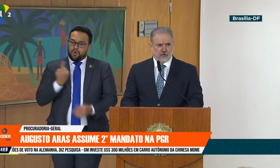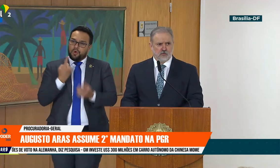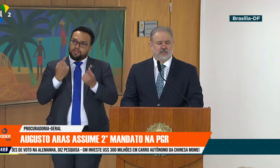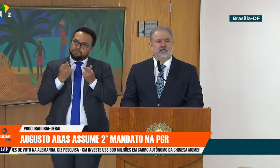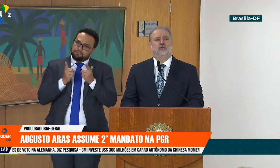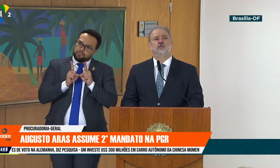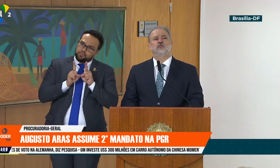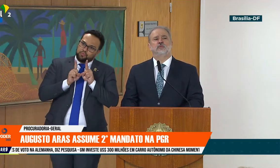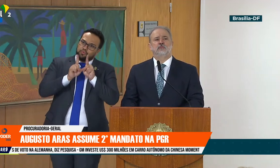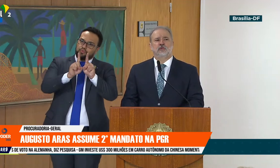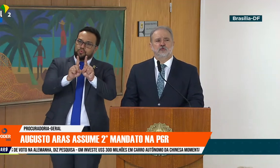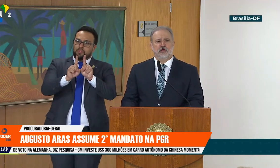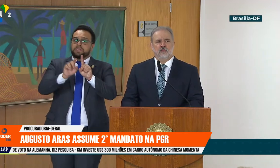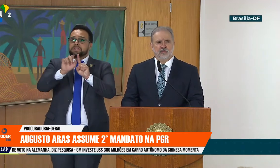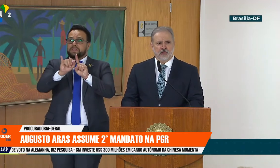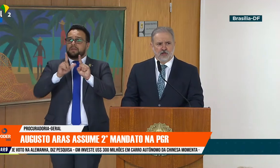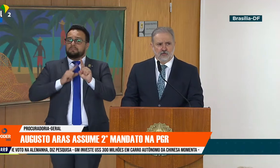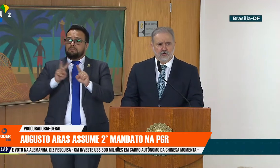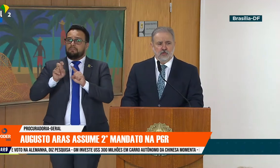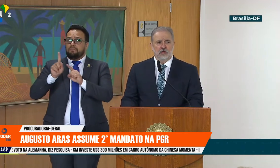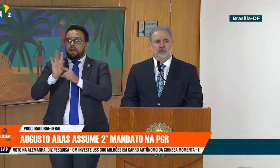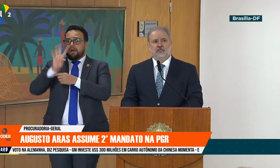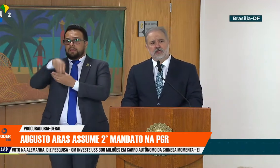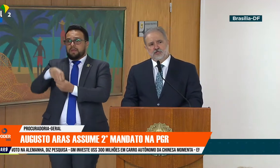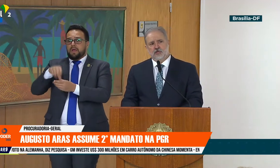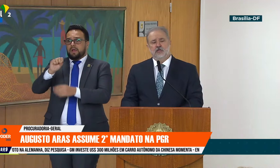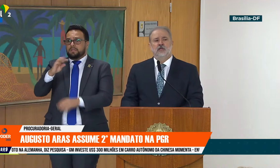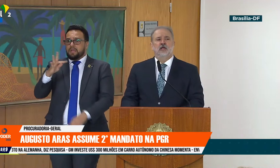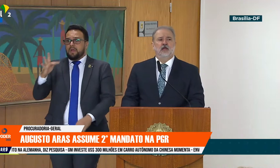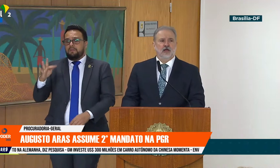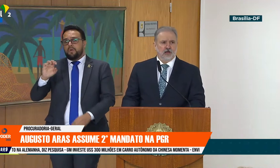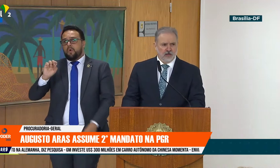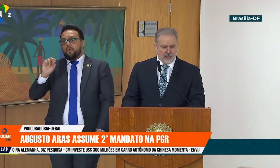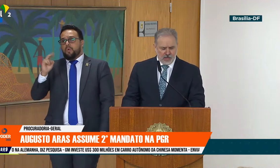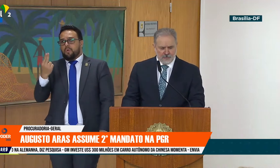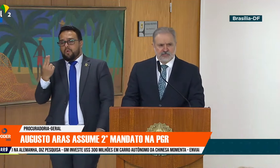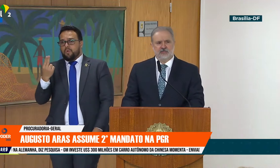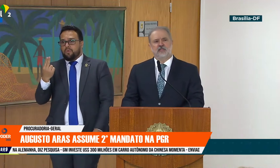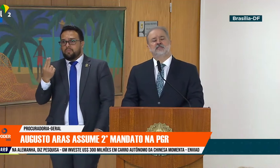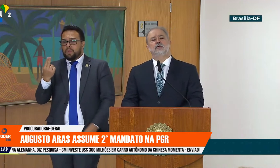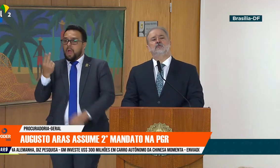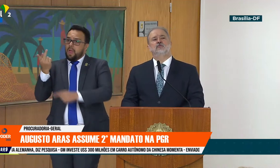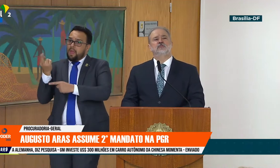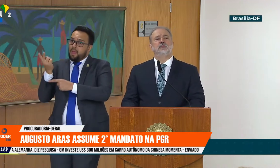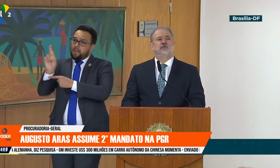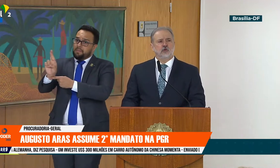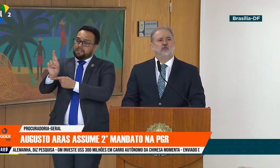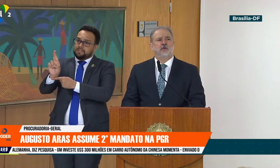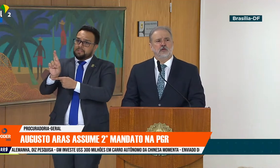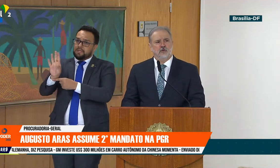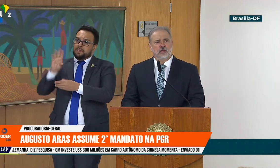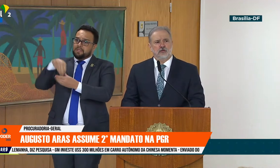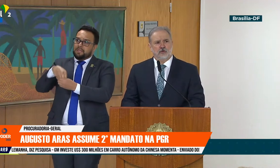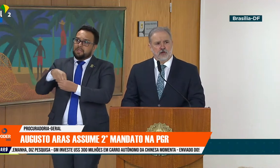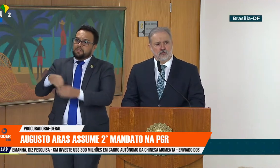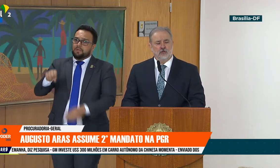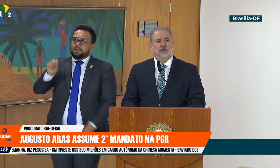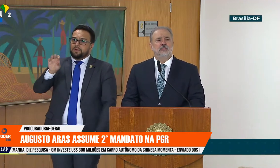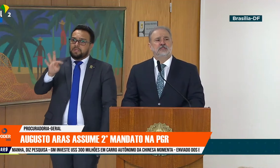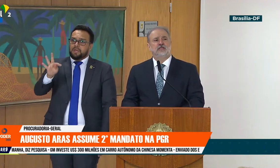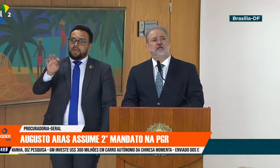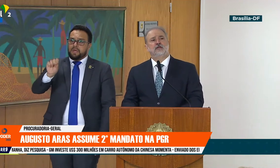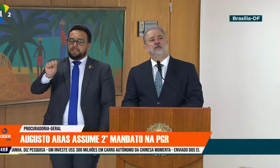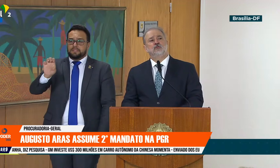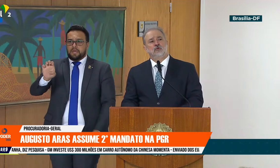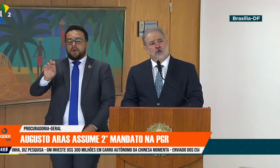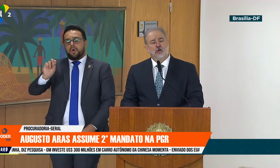seja com assento no Supremo Tribunal Federal, seja na representação no Tribunal Superior Eleitoral,